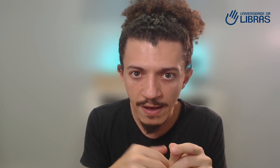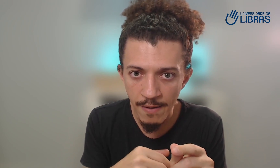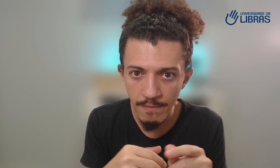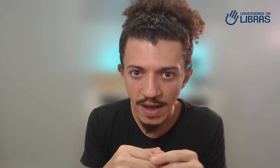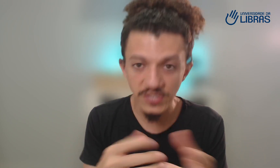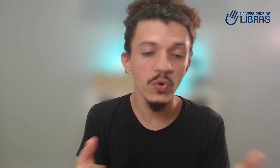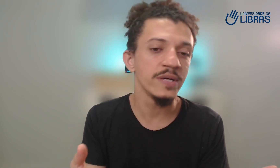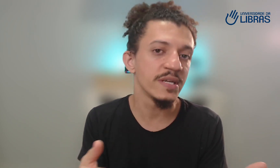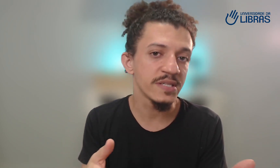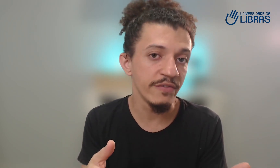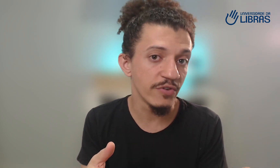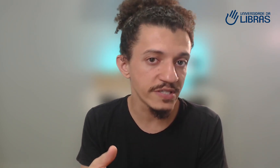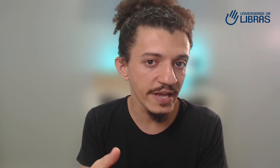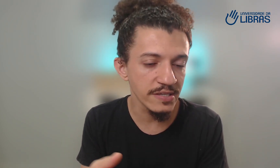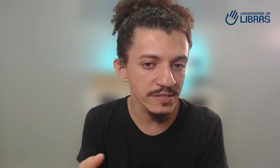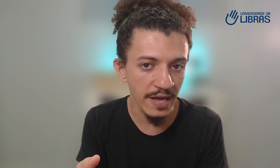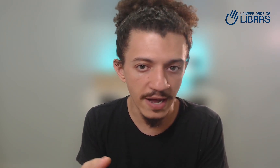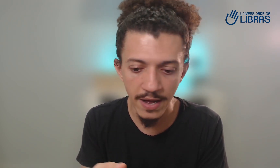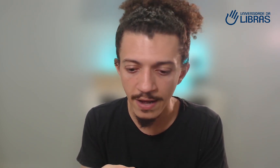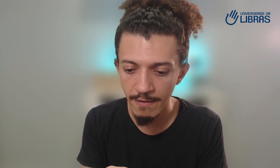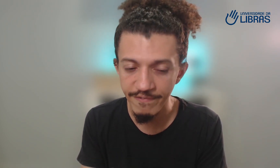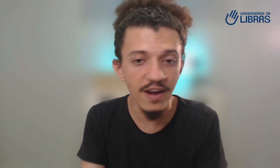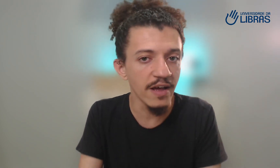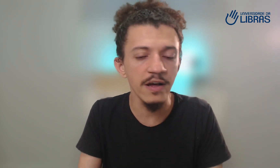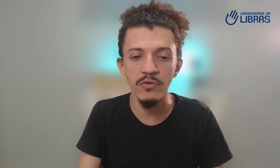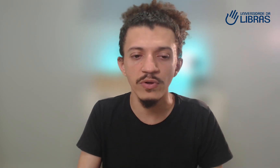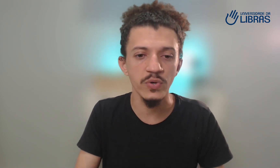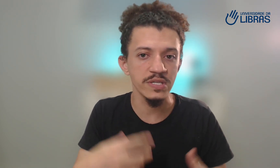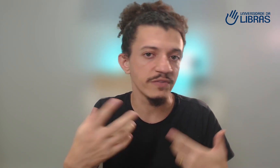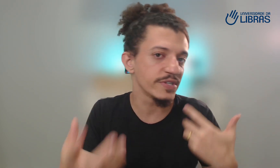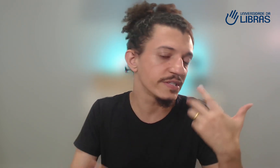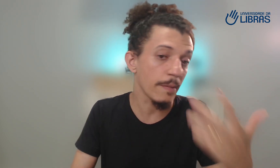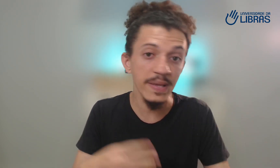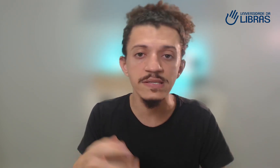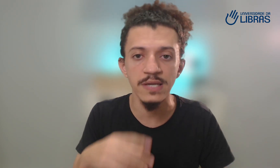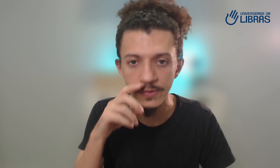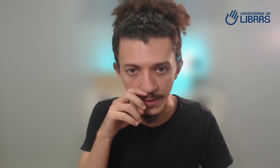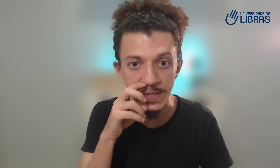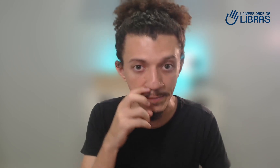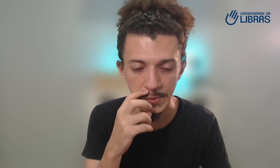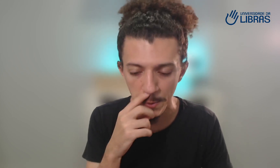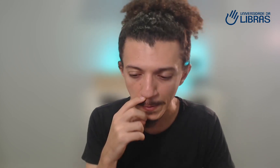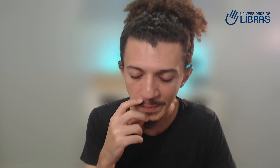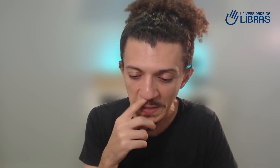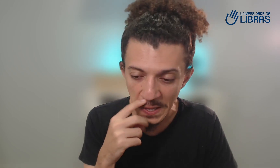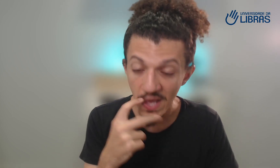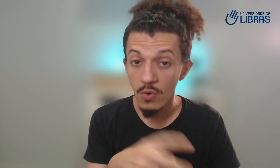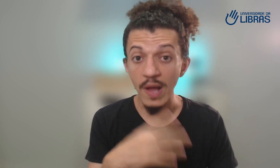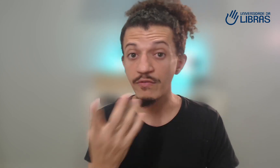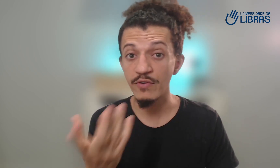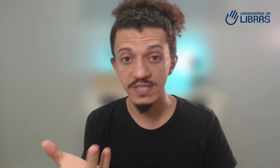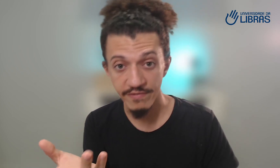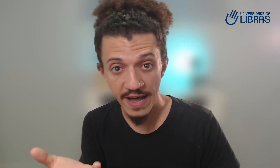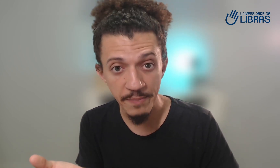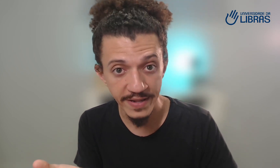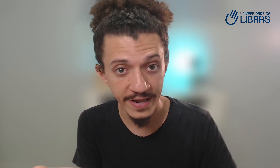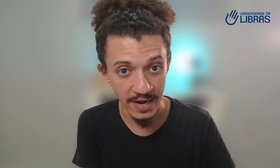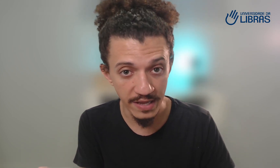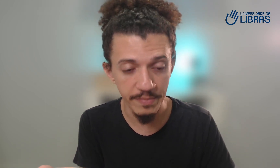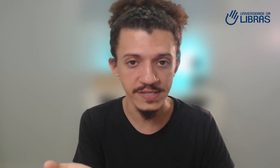as coisas que você está falando, as coisas que você está pensando ali o tempo todo. Quando você vai aprender a Libras,